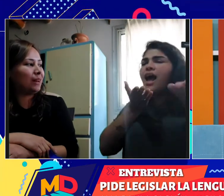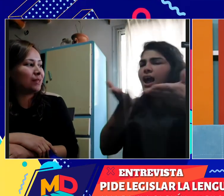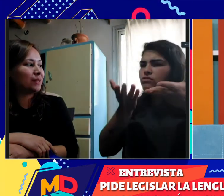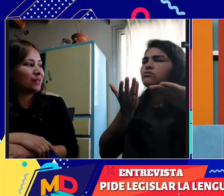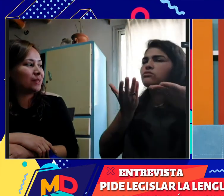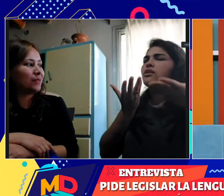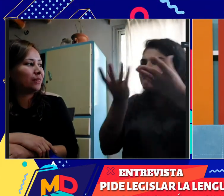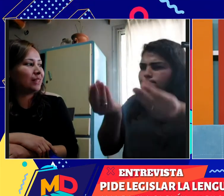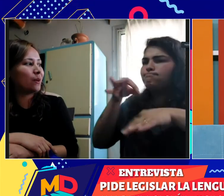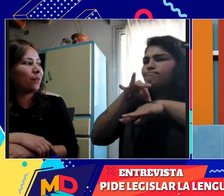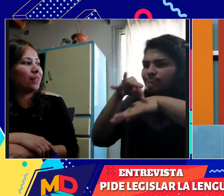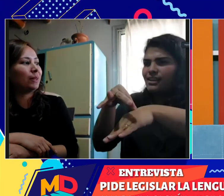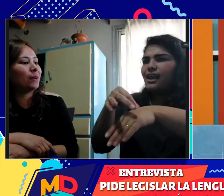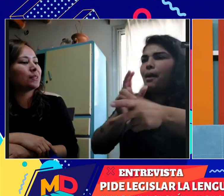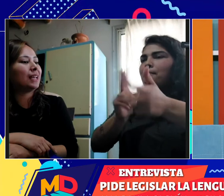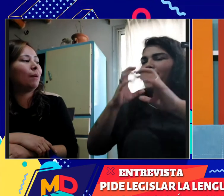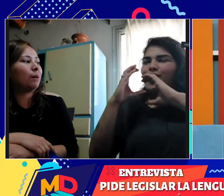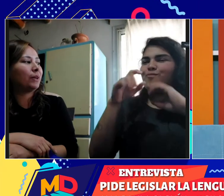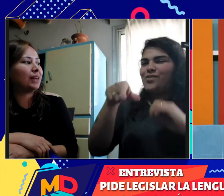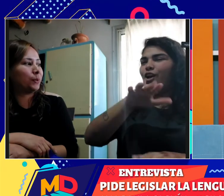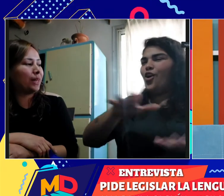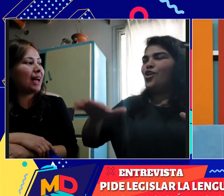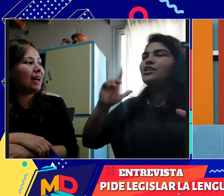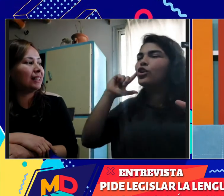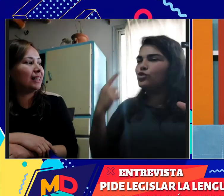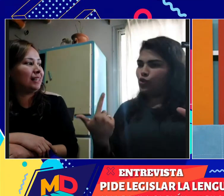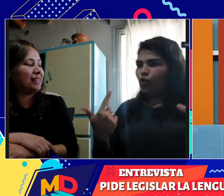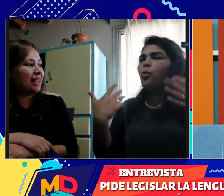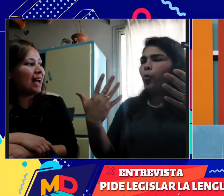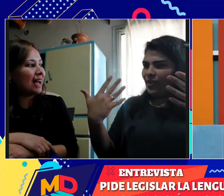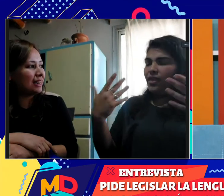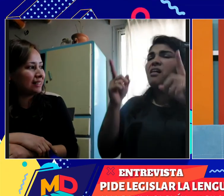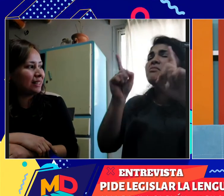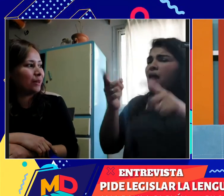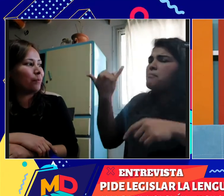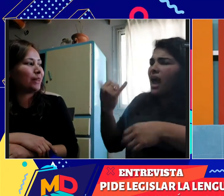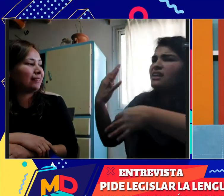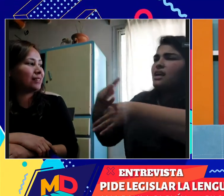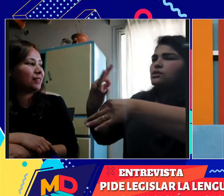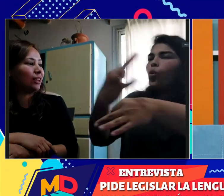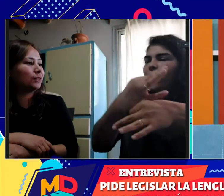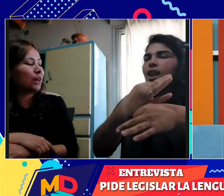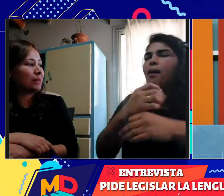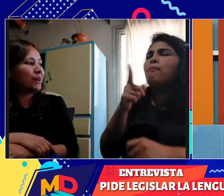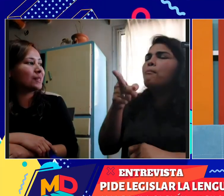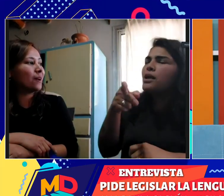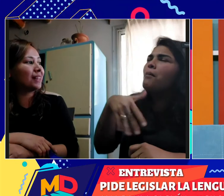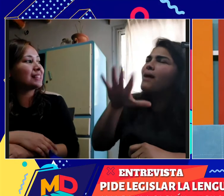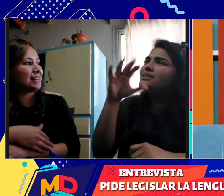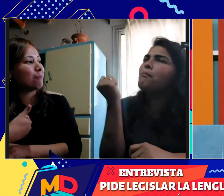Asociación de Sordos de Mendoza. Ahí los van a poder ayudar, guiar, porque las otras personas sordas les van a